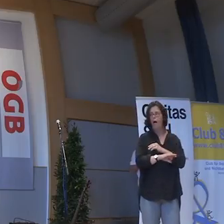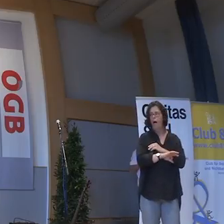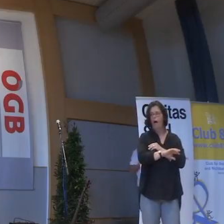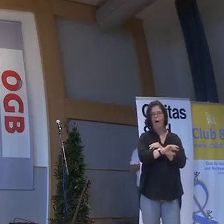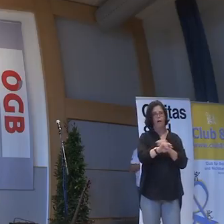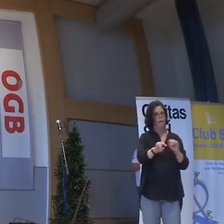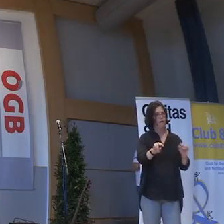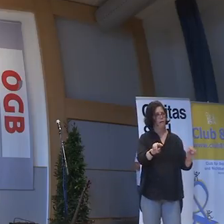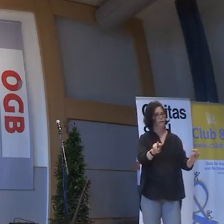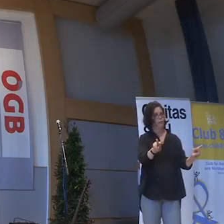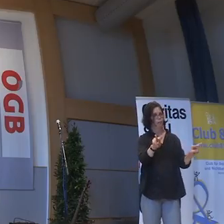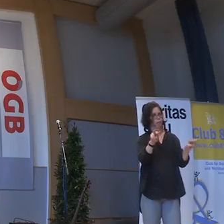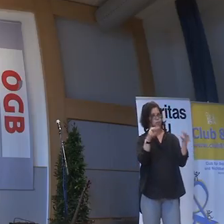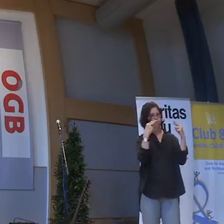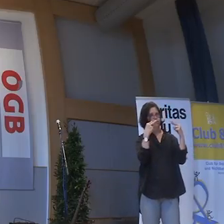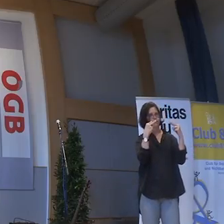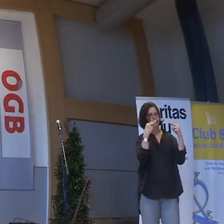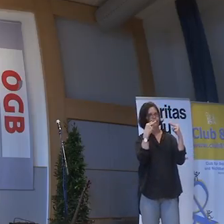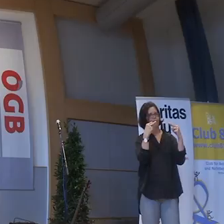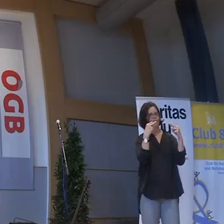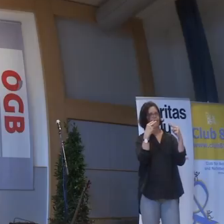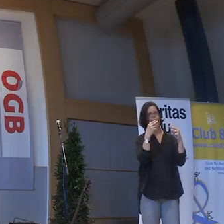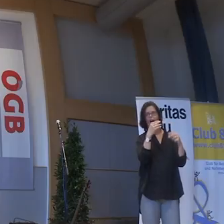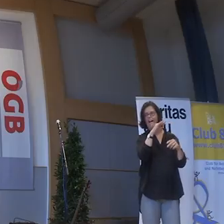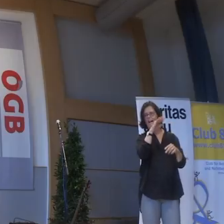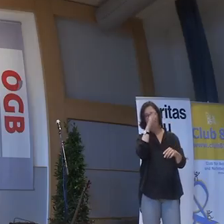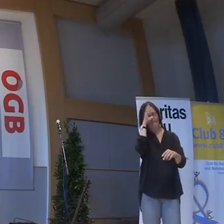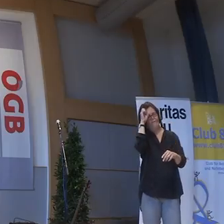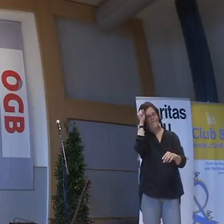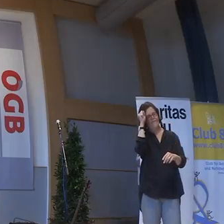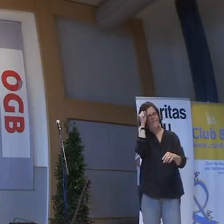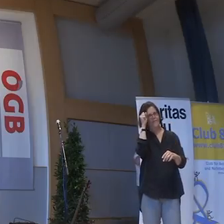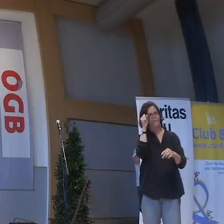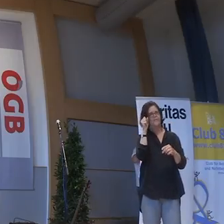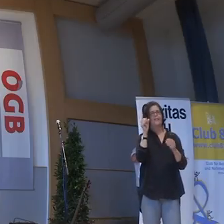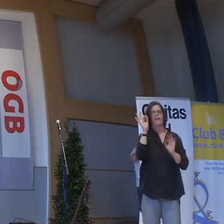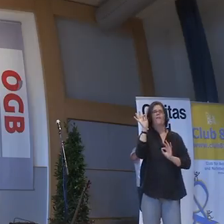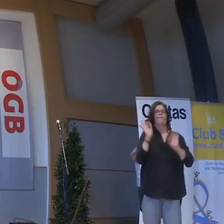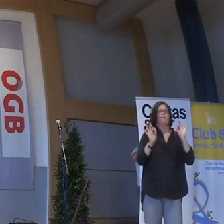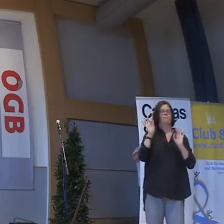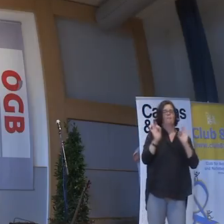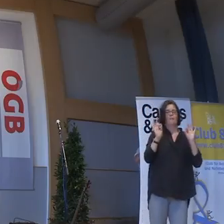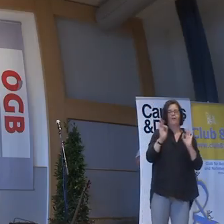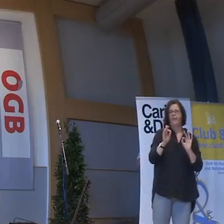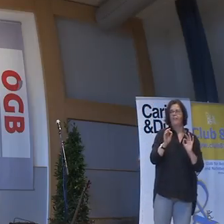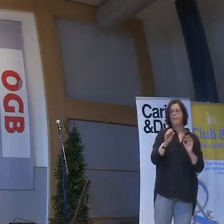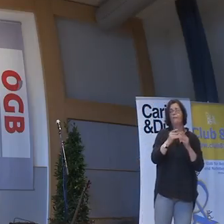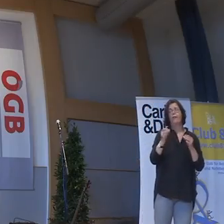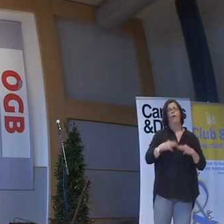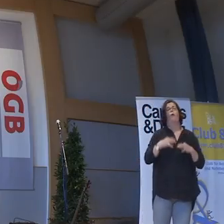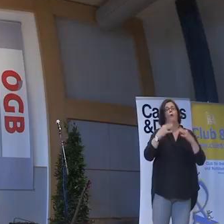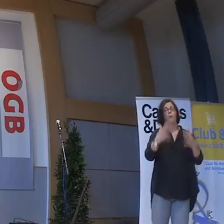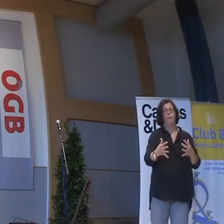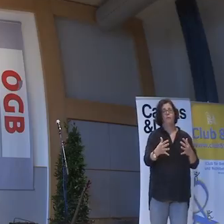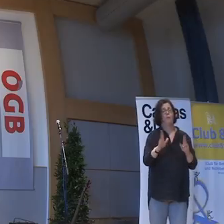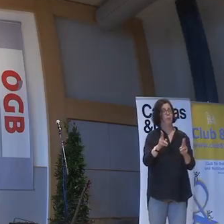kenne ich den vollen Umfang des Begriffs. Fashion Vector. Weil die Augenklappe